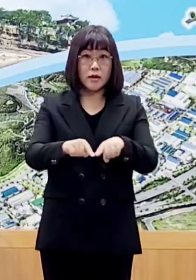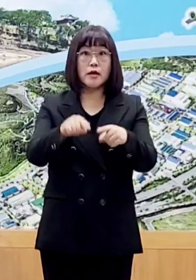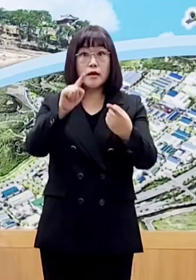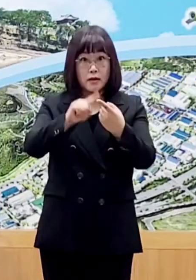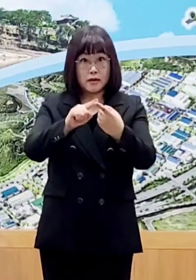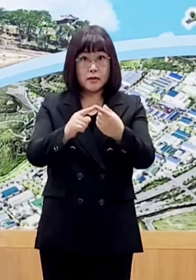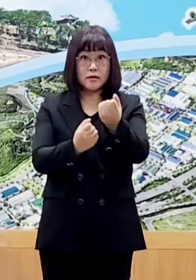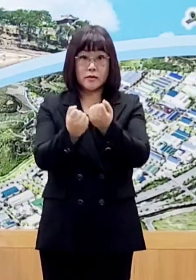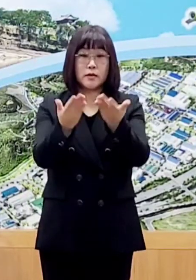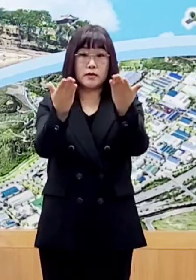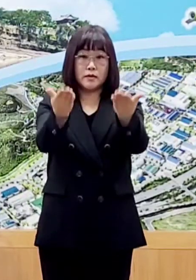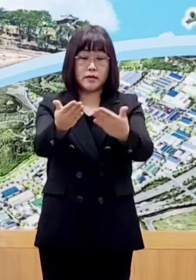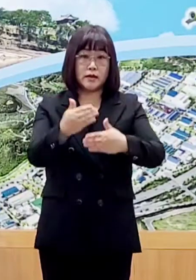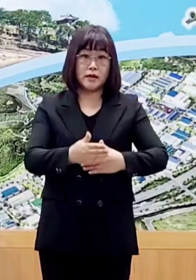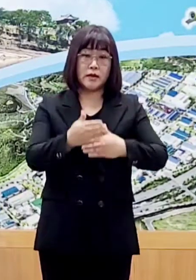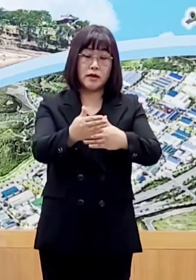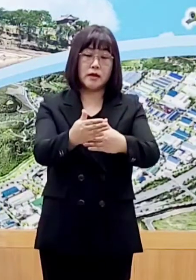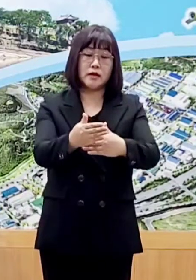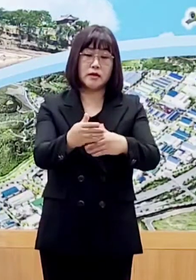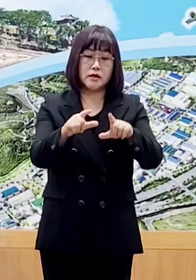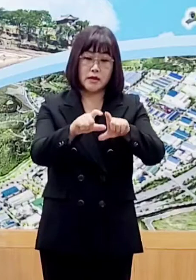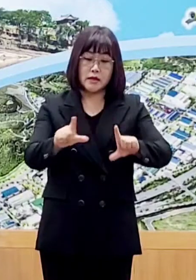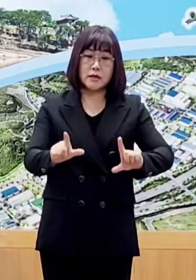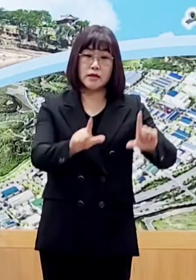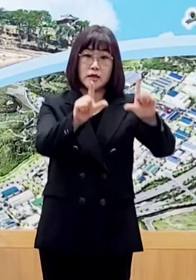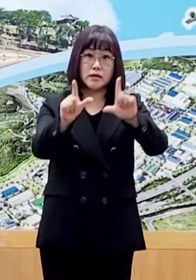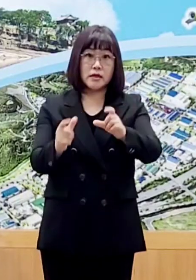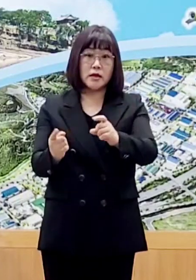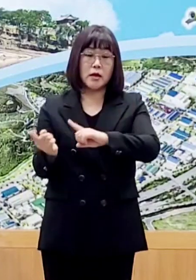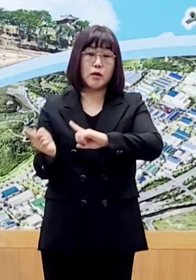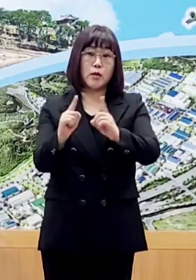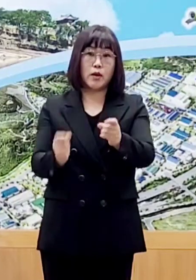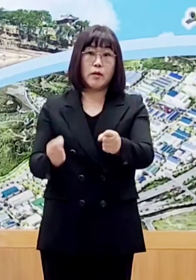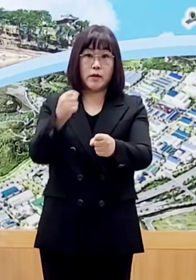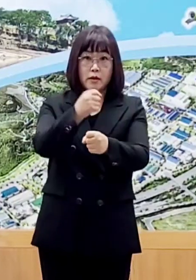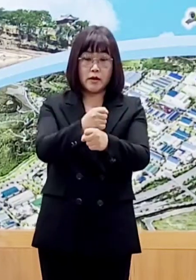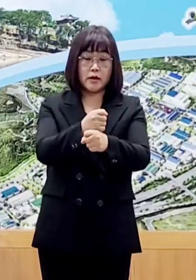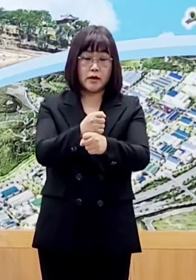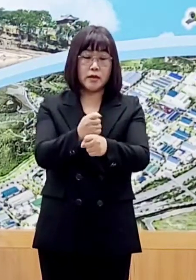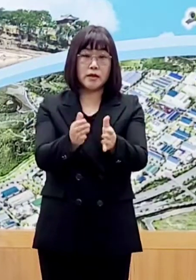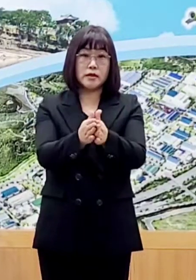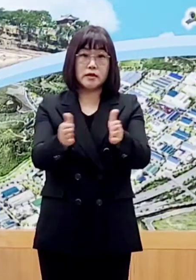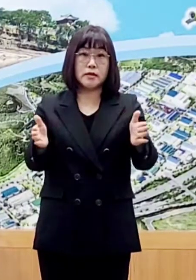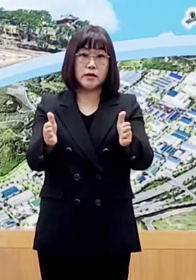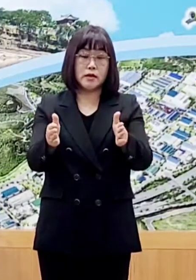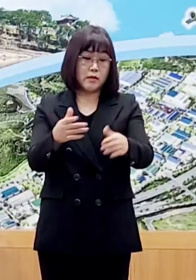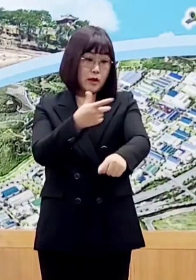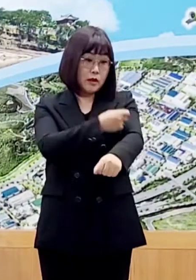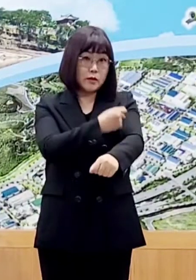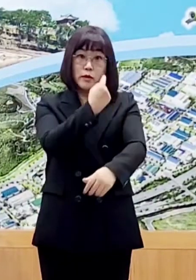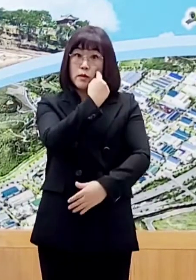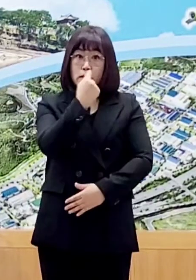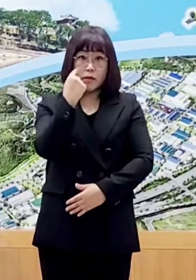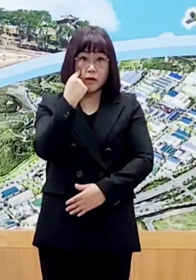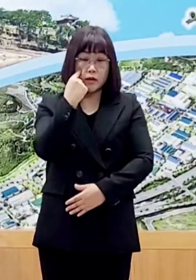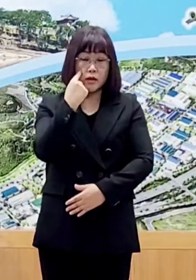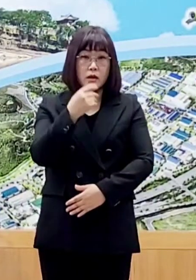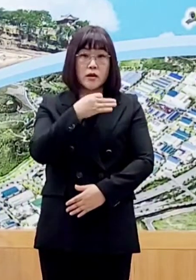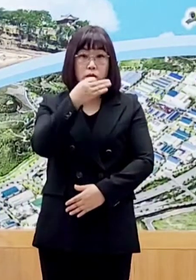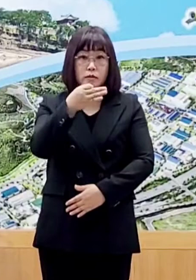단계적 일상회복과 함께 도입된 접종 증명, 음성확인제 운영에서